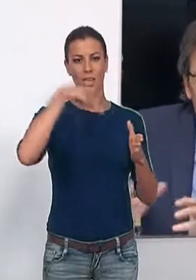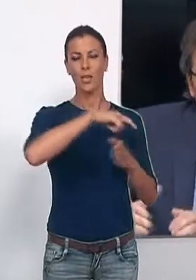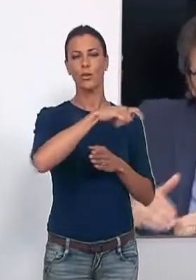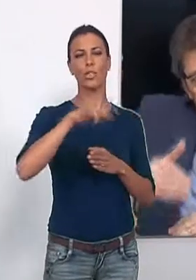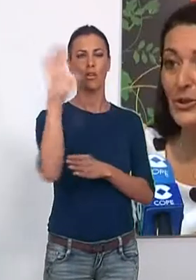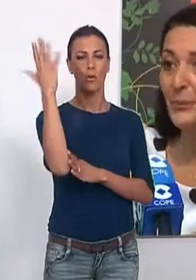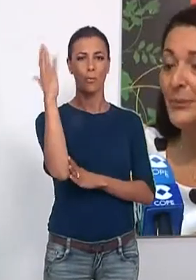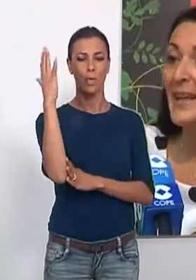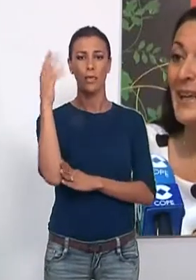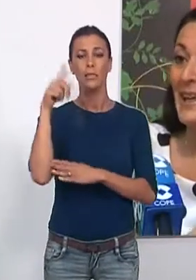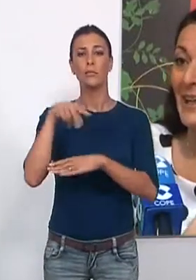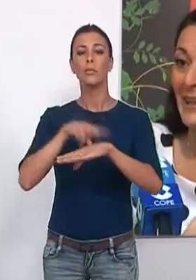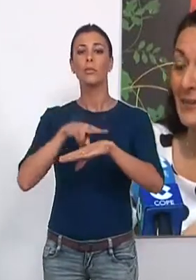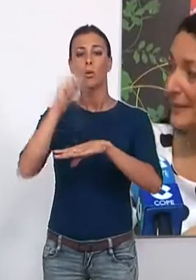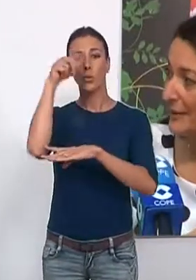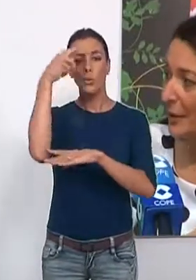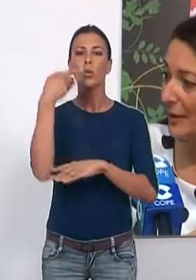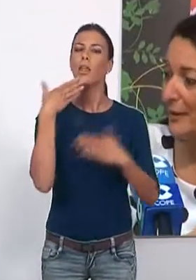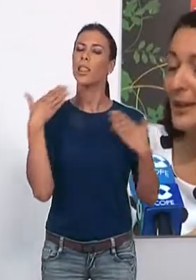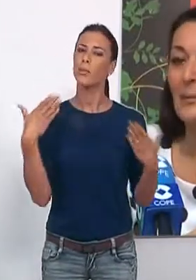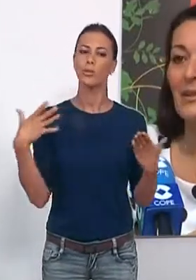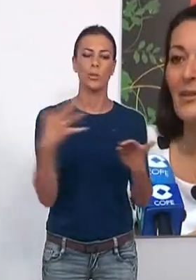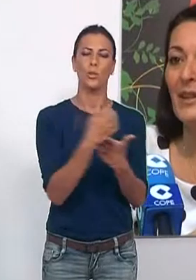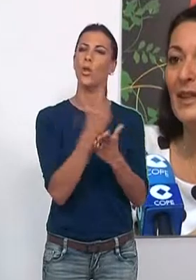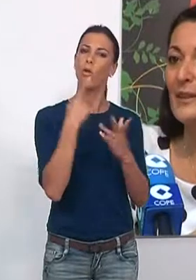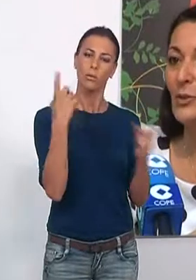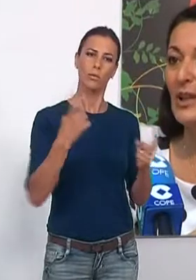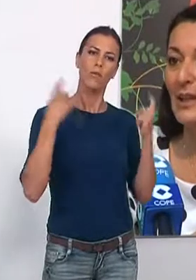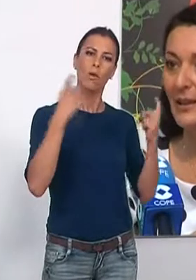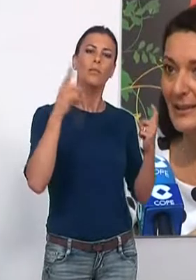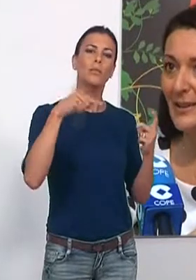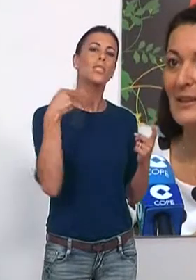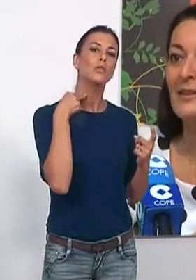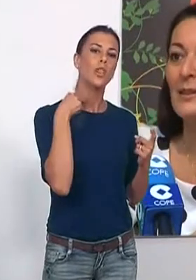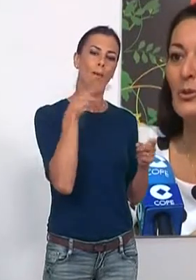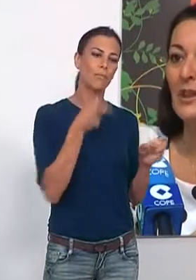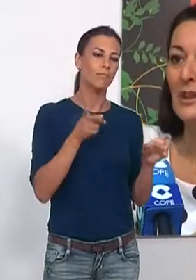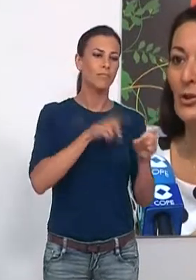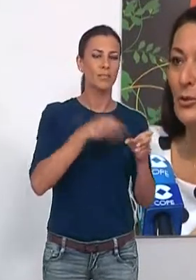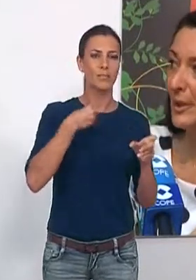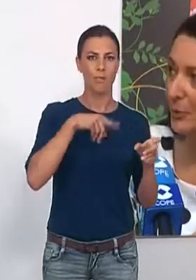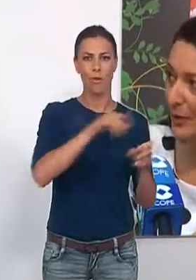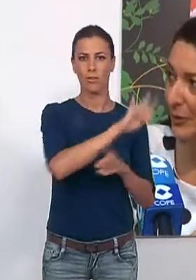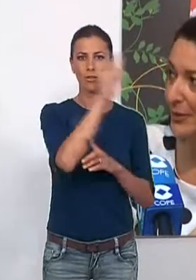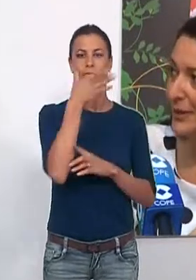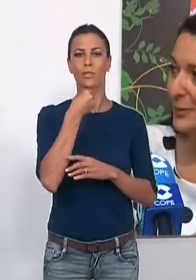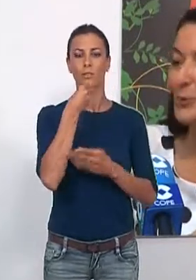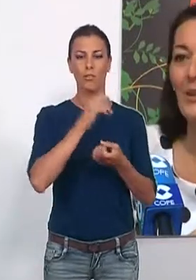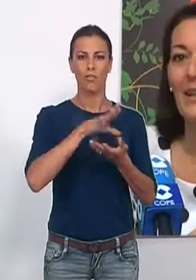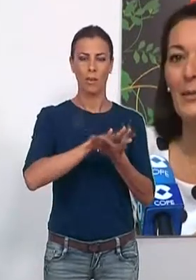costa tropical. La edil de cultura del Ayuntamiento motrileño agradeció la implicación de la Diputación en este ciclo flamenco.